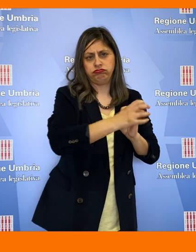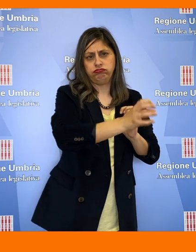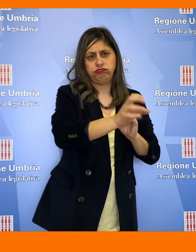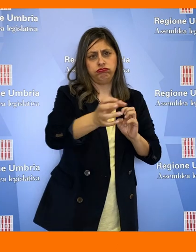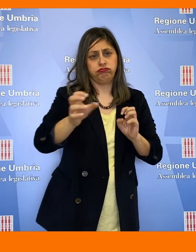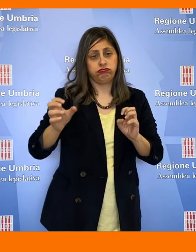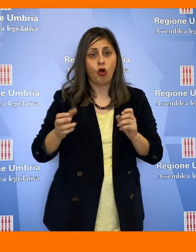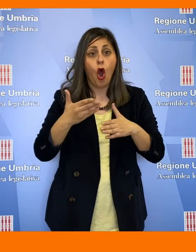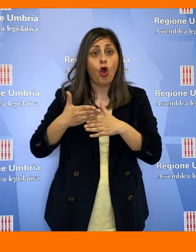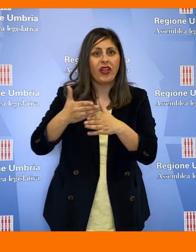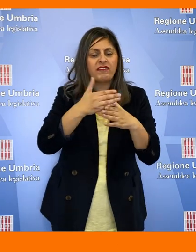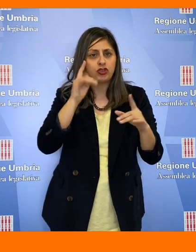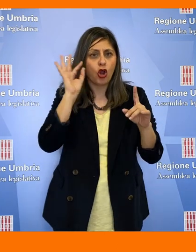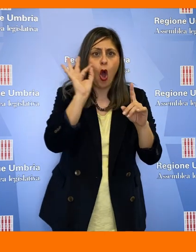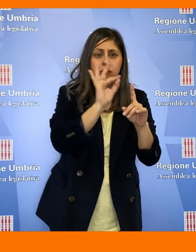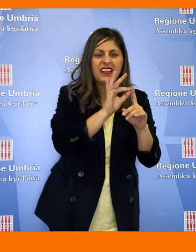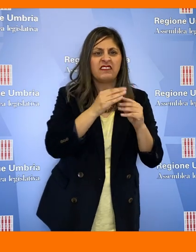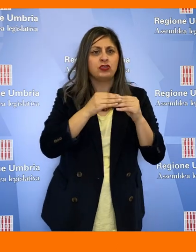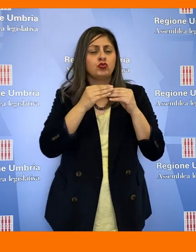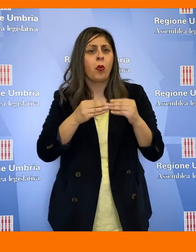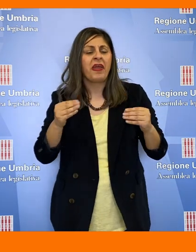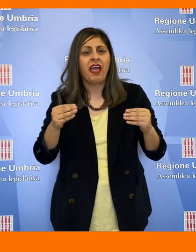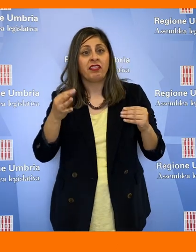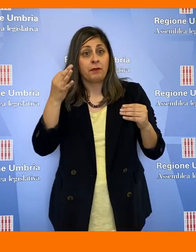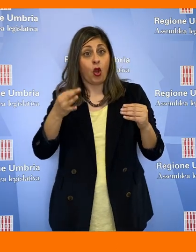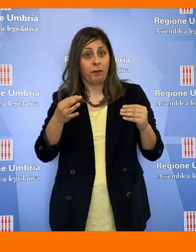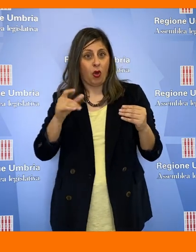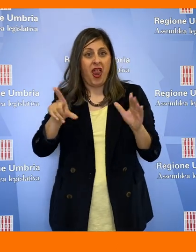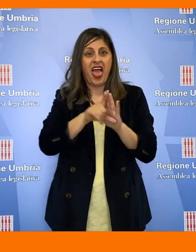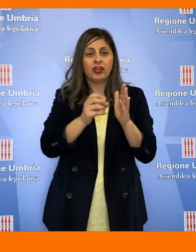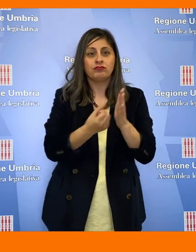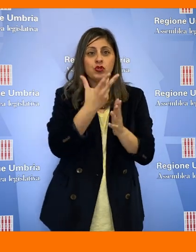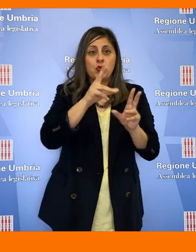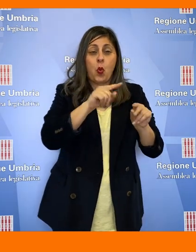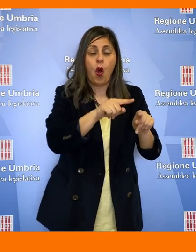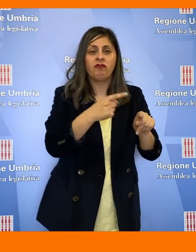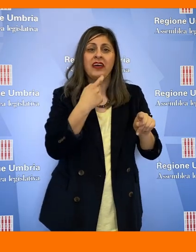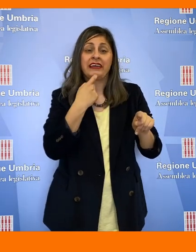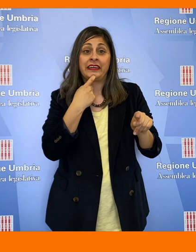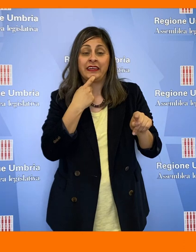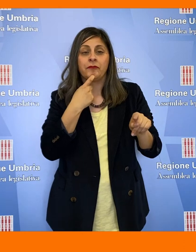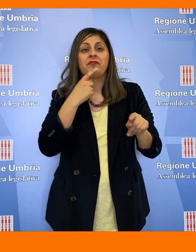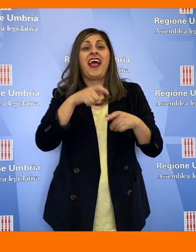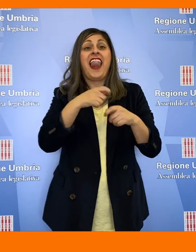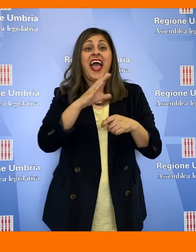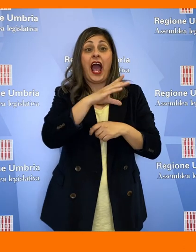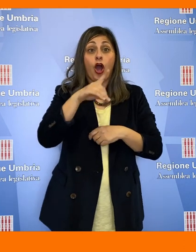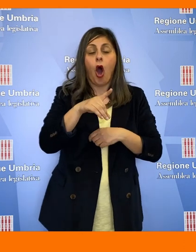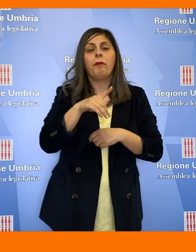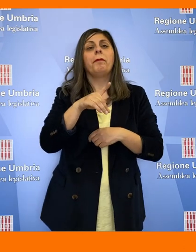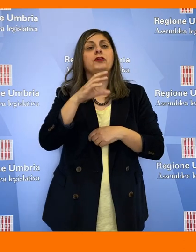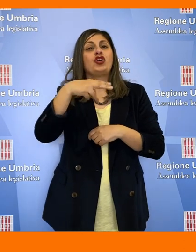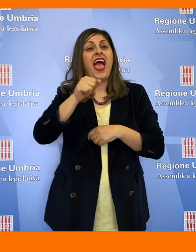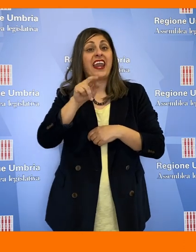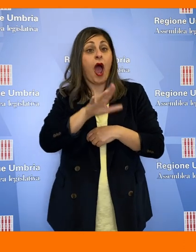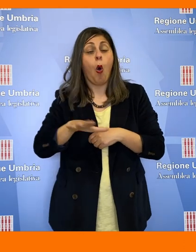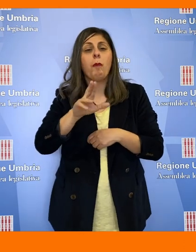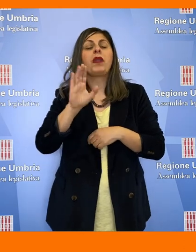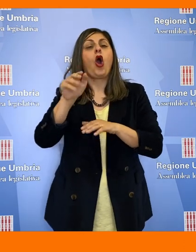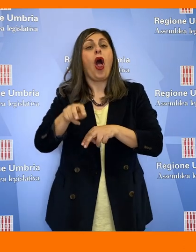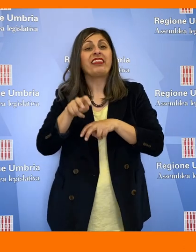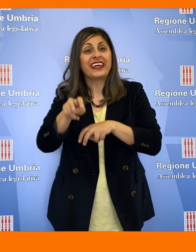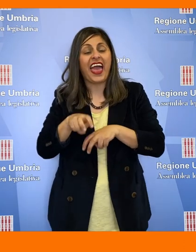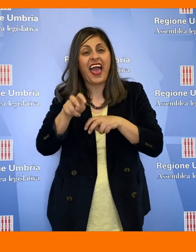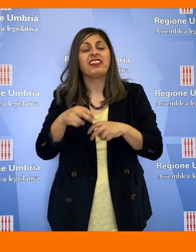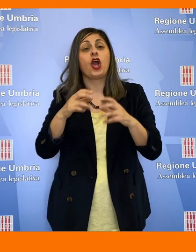articolato, con una condivisione delle finalità e degli strumenti dell'iniziativa legislativa da parte di Lega Coop, CNA Umbria,